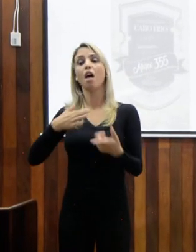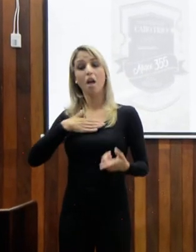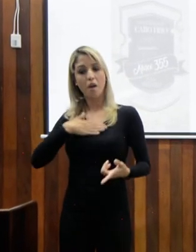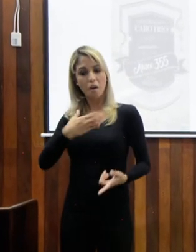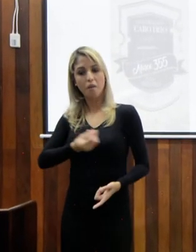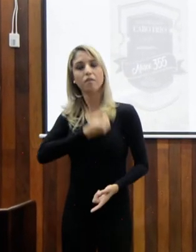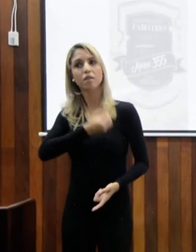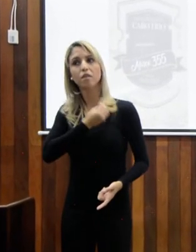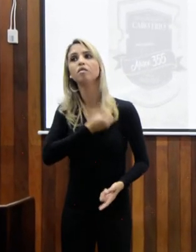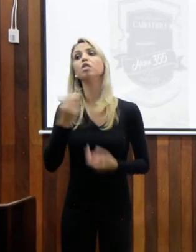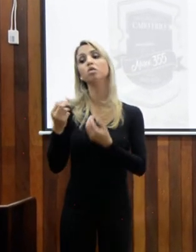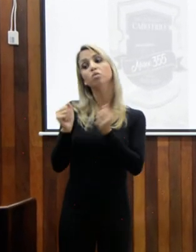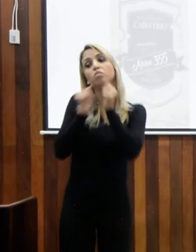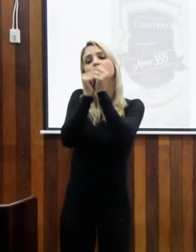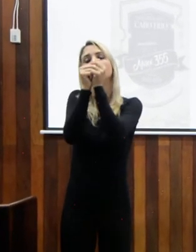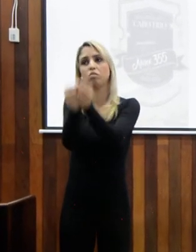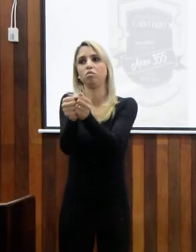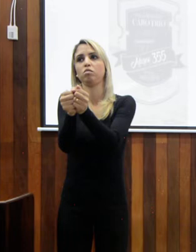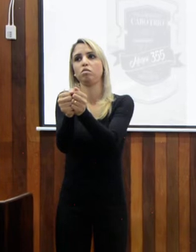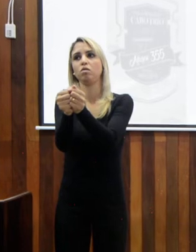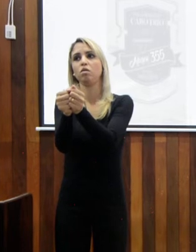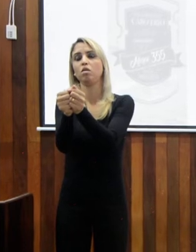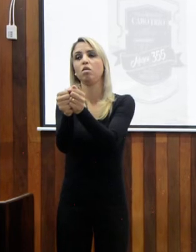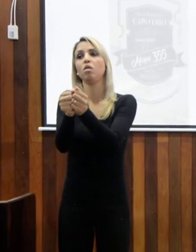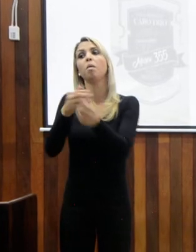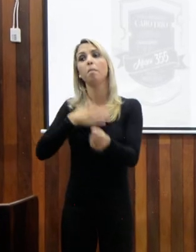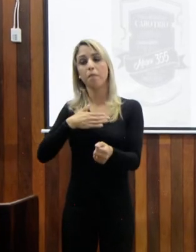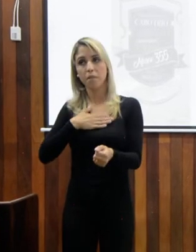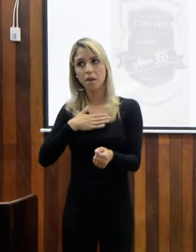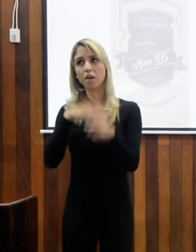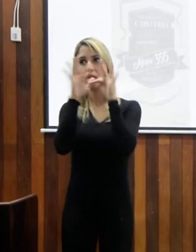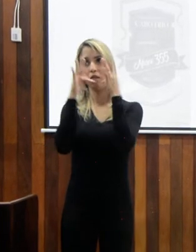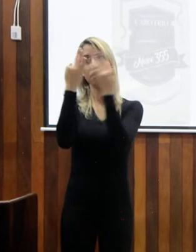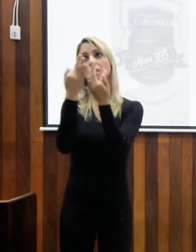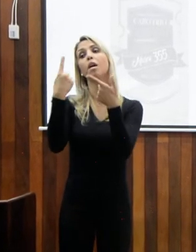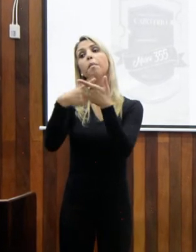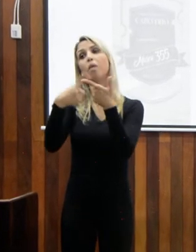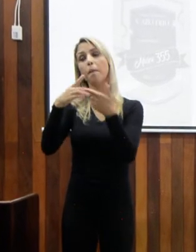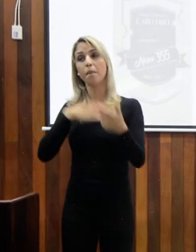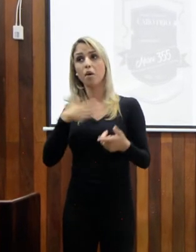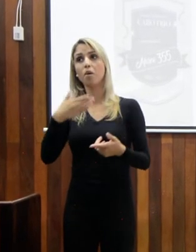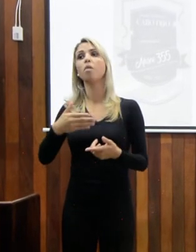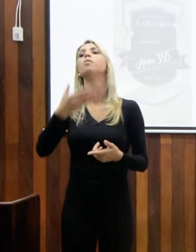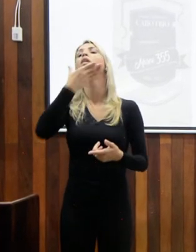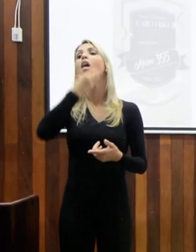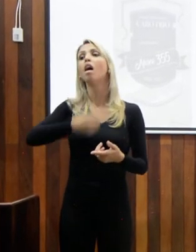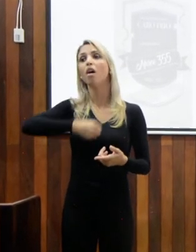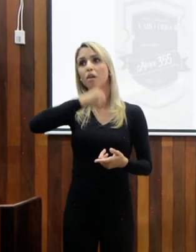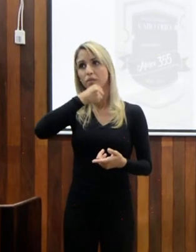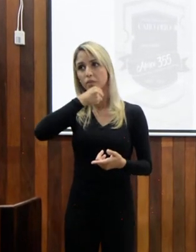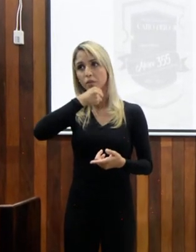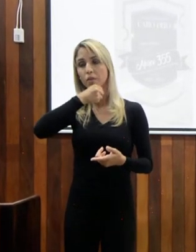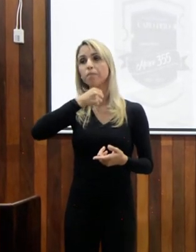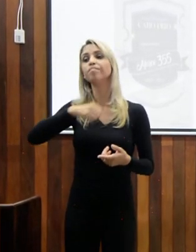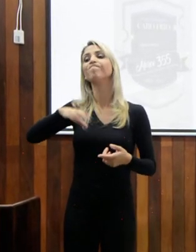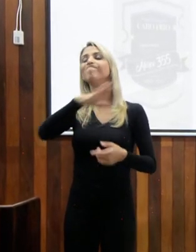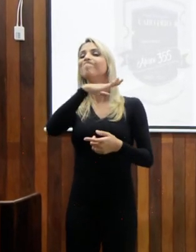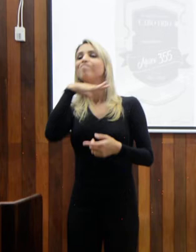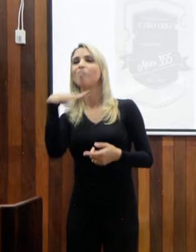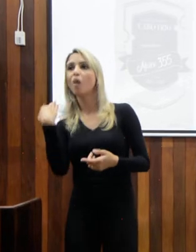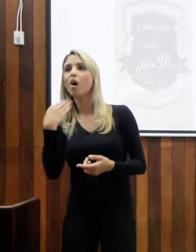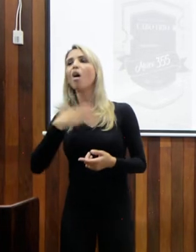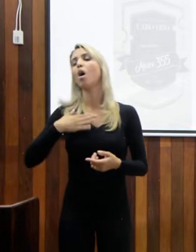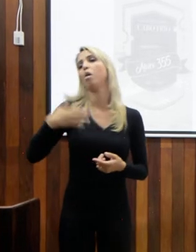que com o meu avô, infelizmente, eu não vivenciei. Que quando o meu avô faleceu, eu tinha 3 anos de idade. Mas com o